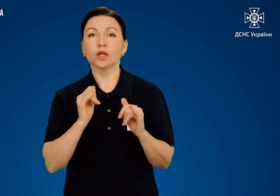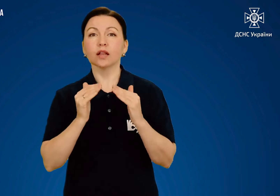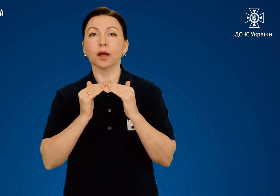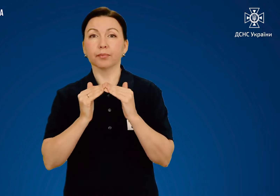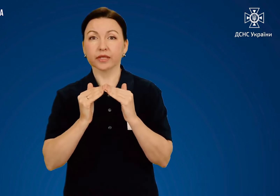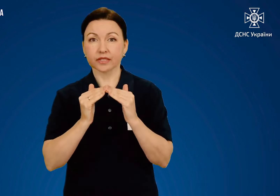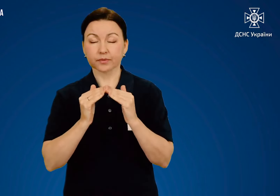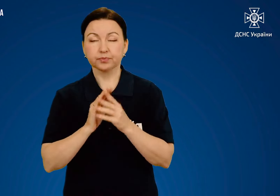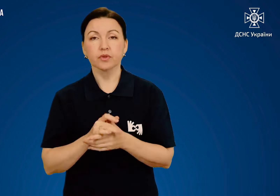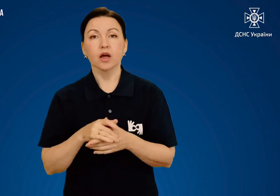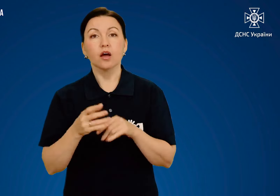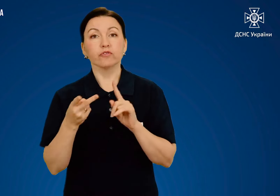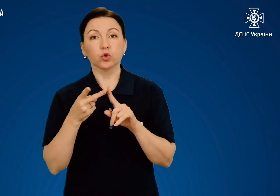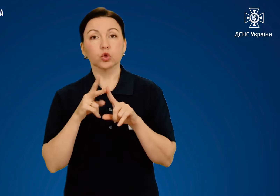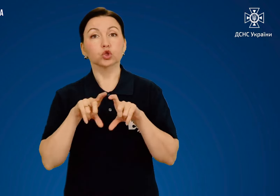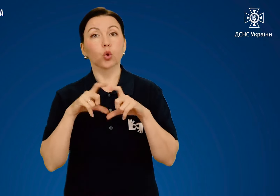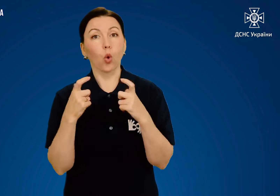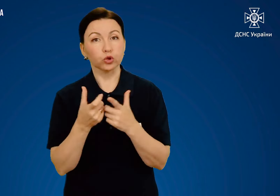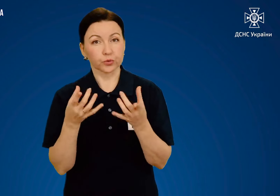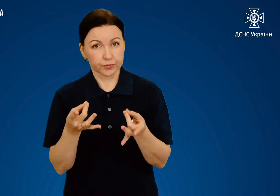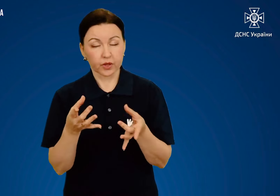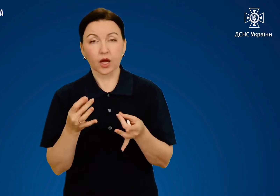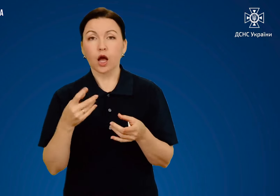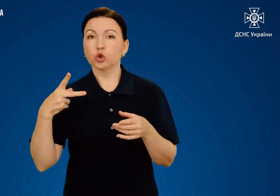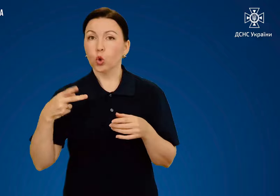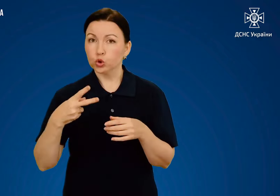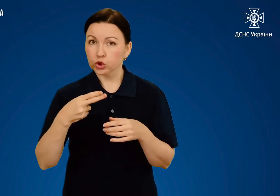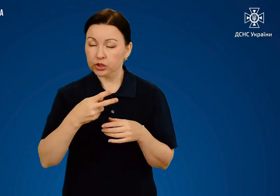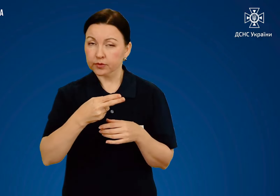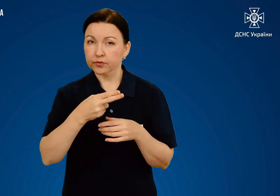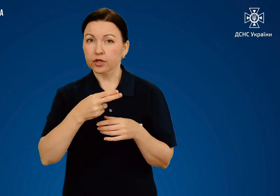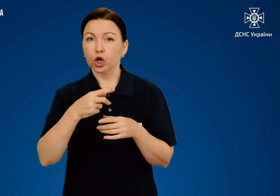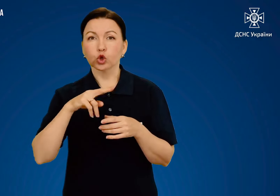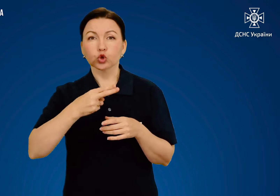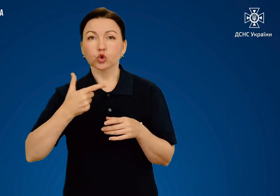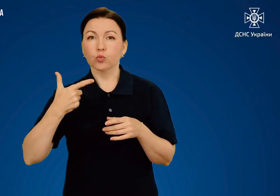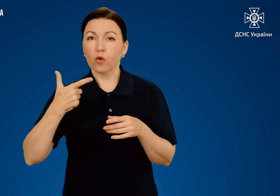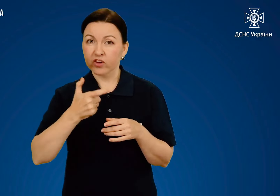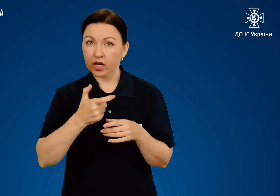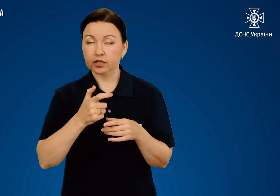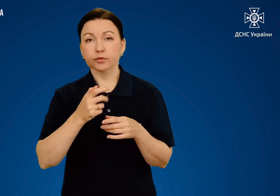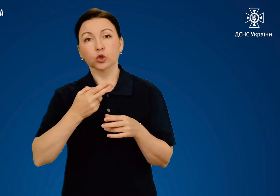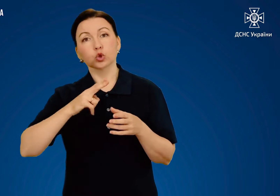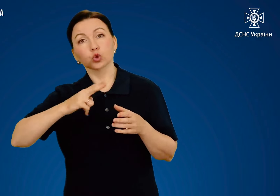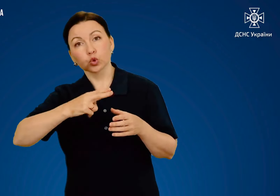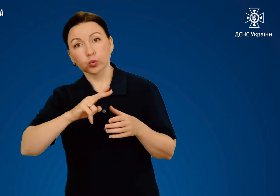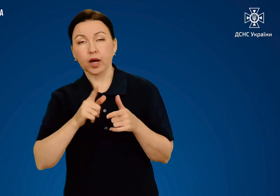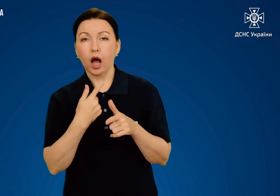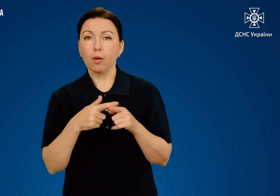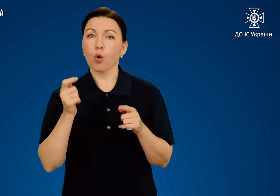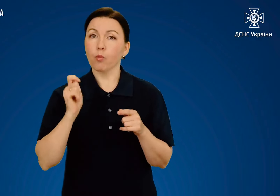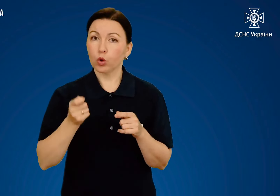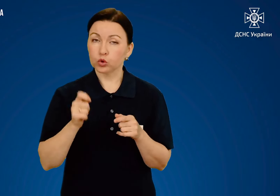теплиць скотч, ножиці, шуруповерт, шурупи або молоток,